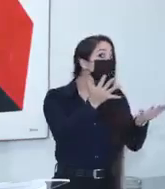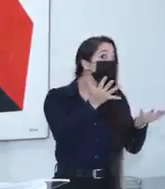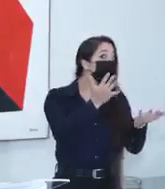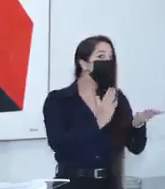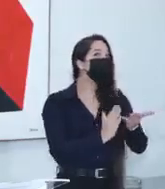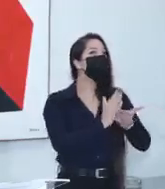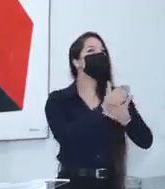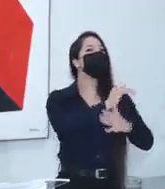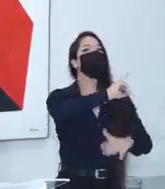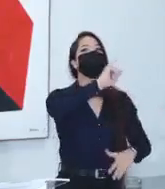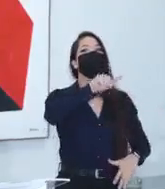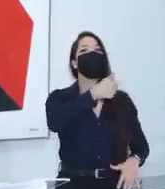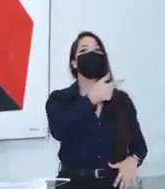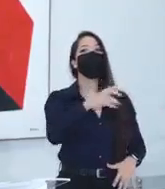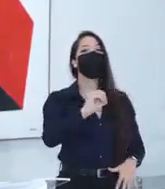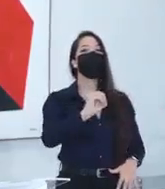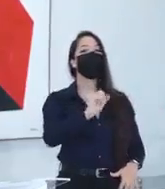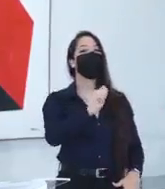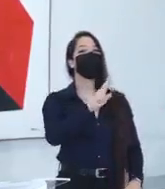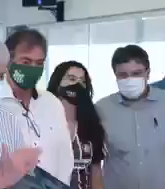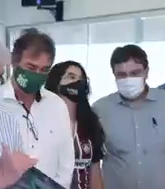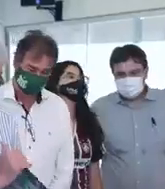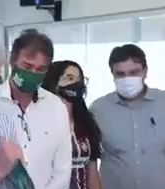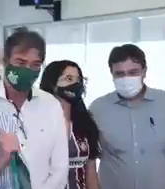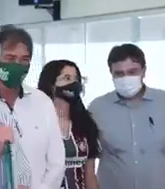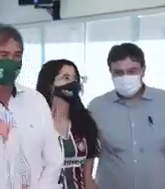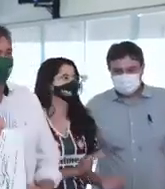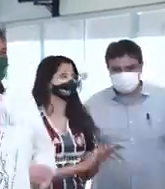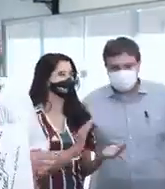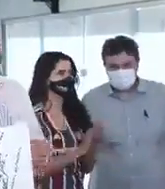Avelange, representando o grupo da cidade, o Berlandes Fortes.